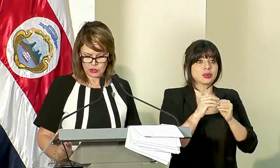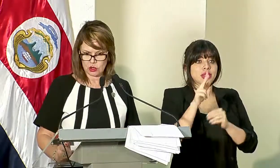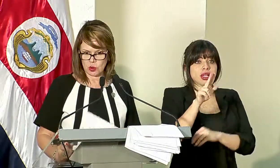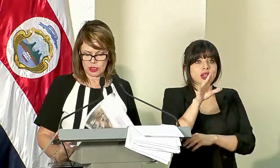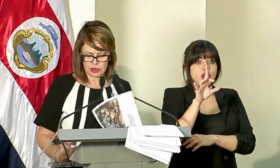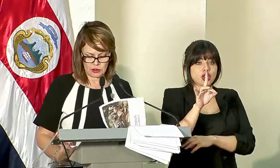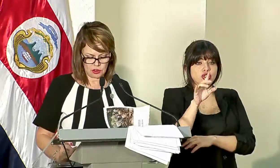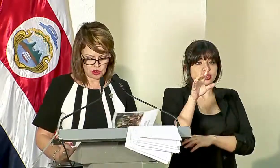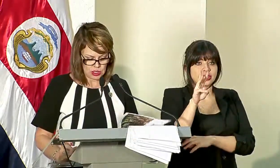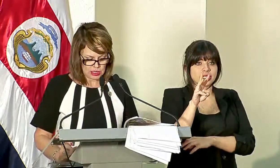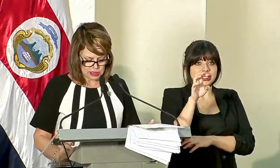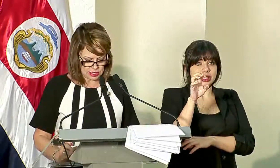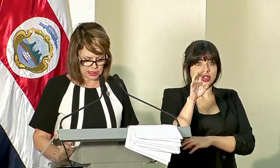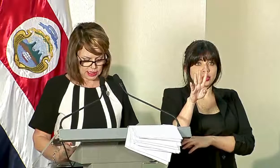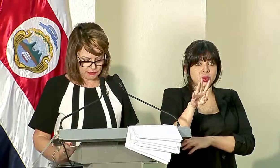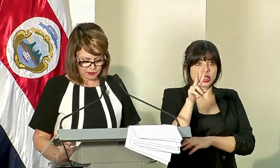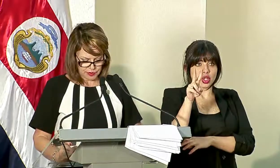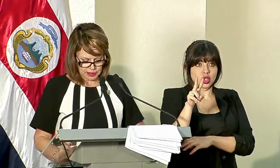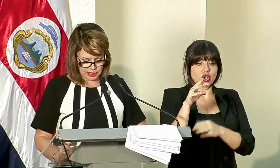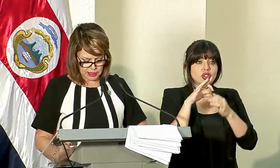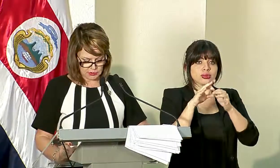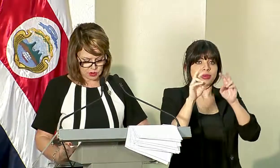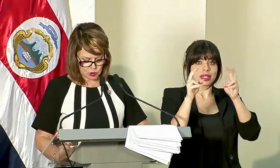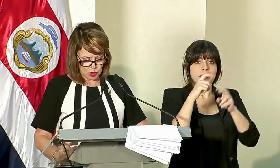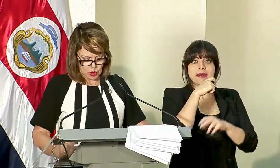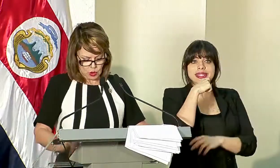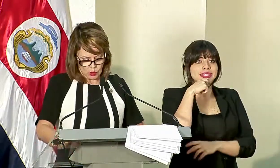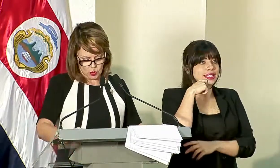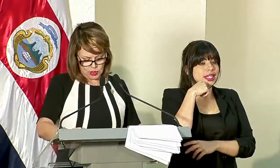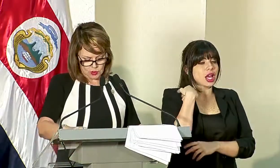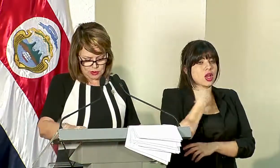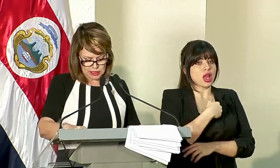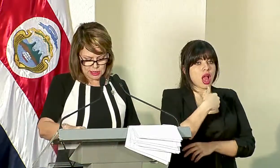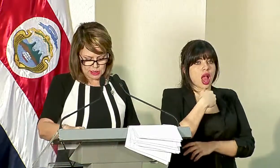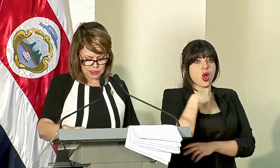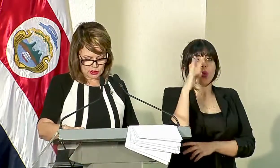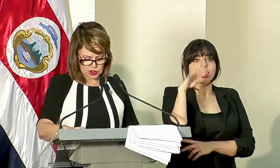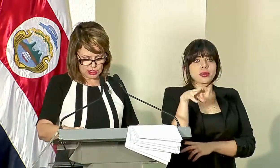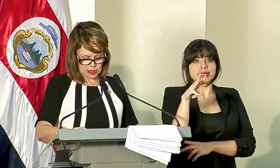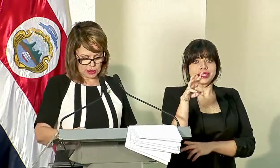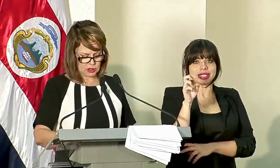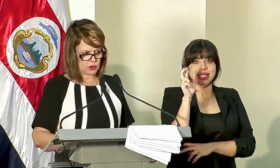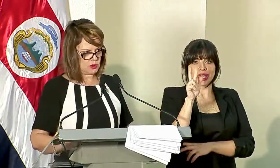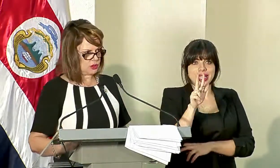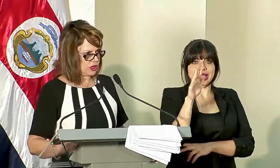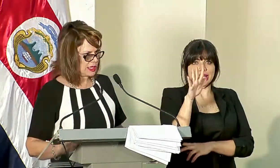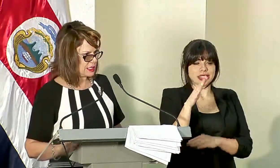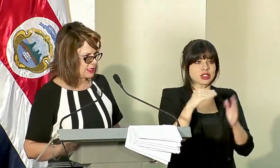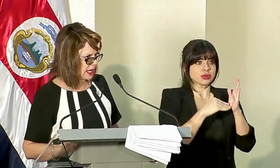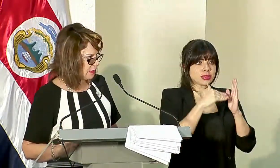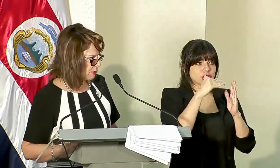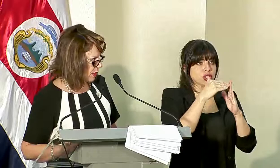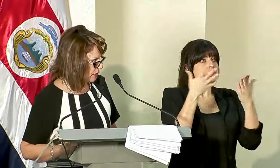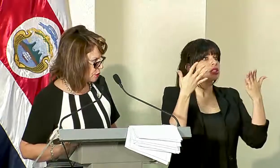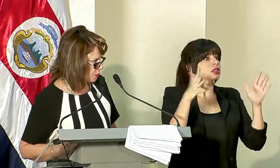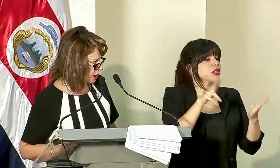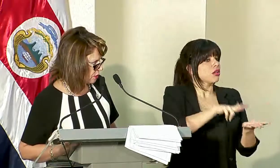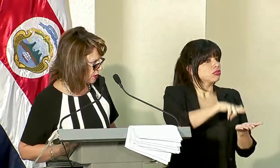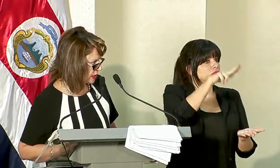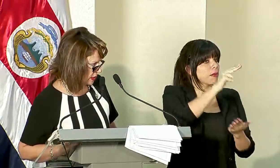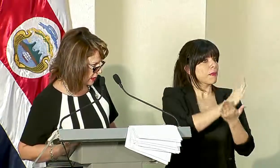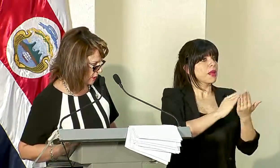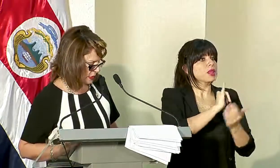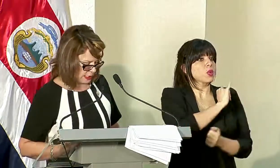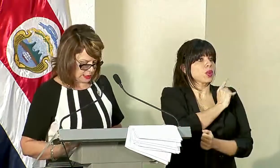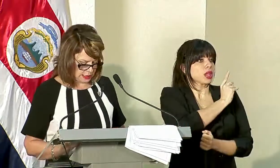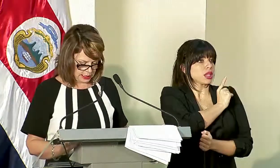.642, sequía, tenemos 4.635 millones ya aprobados por